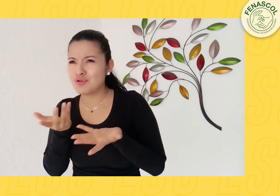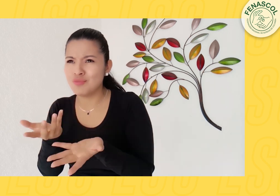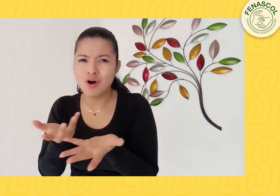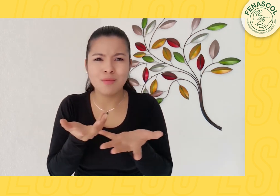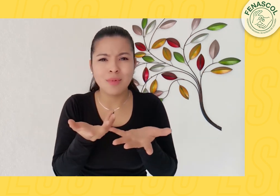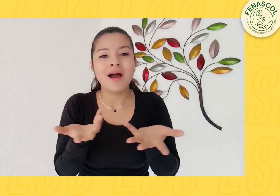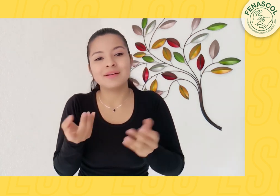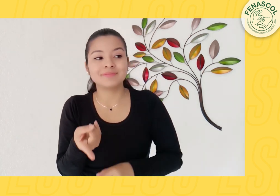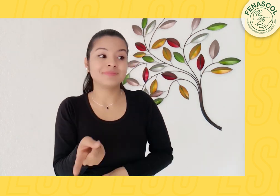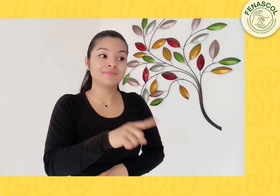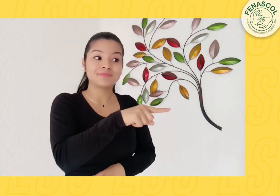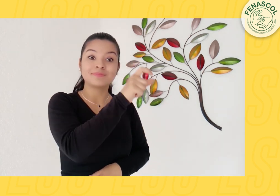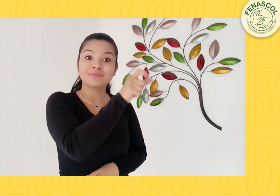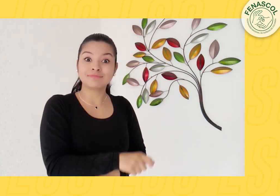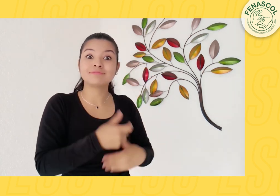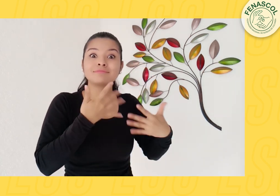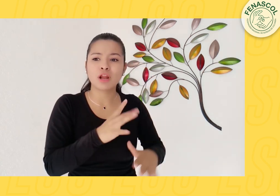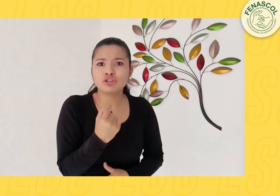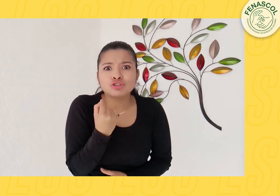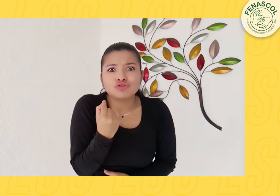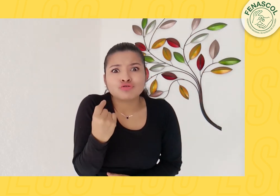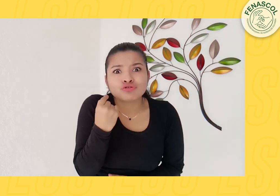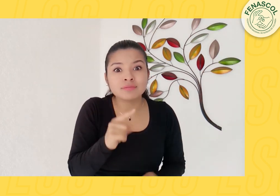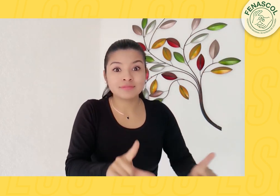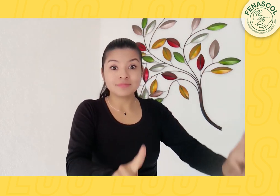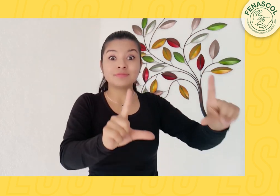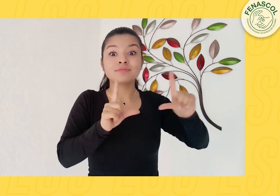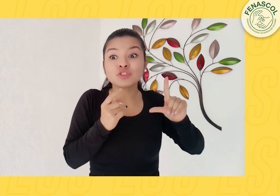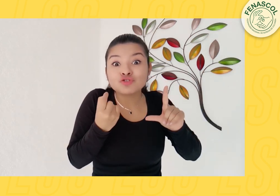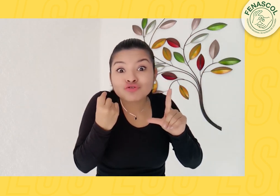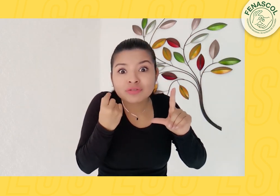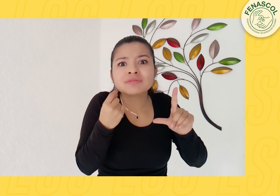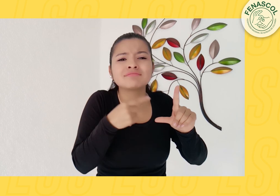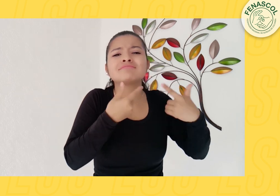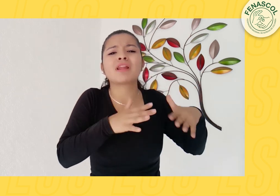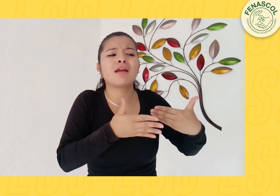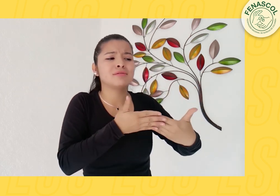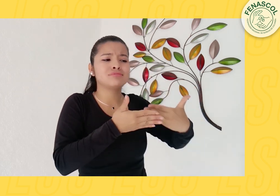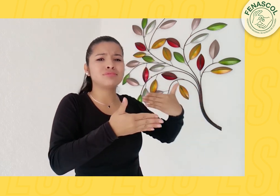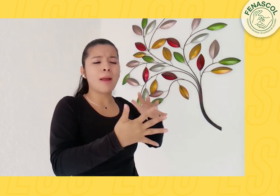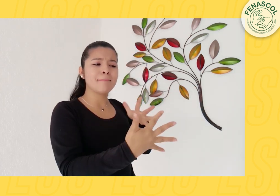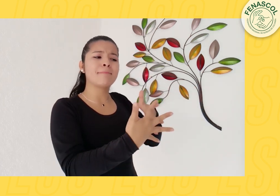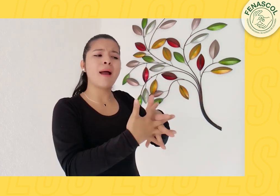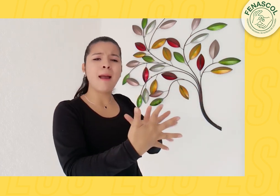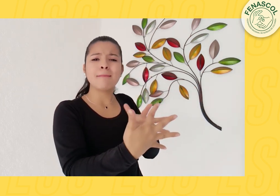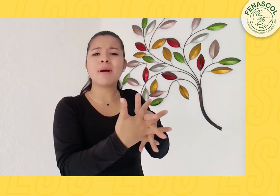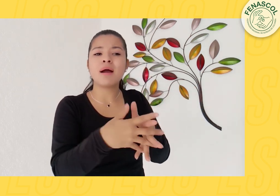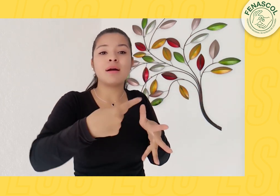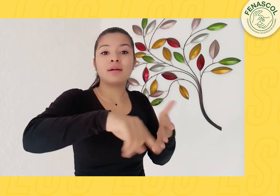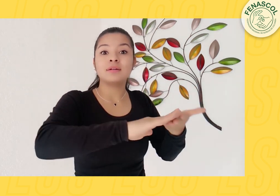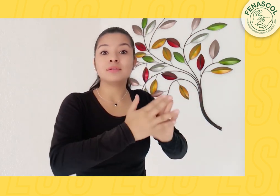cuáles eran las barreras y los ajustes realizados por la institución. También contaremos con invitados de la última cohorte, quienes